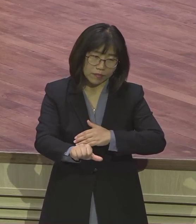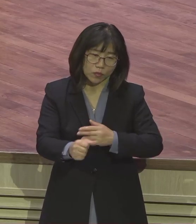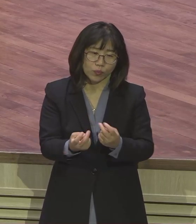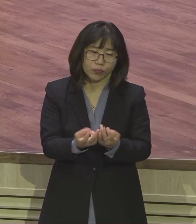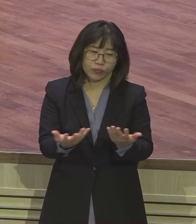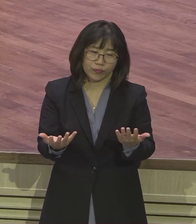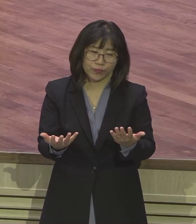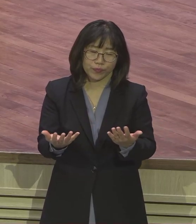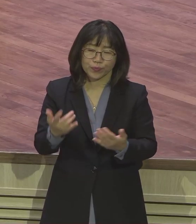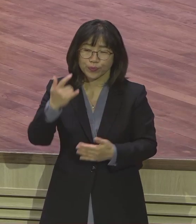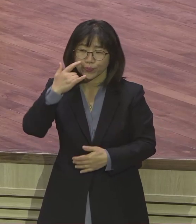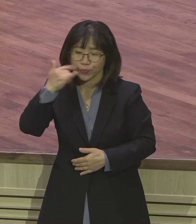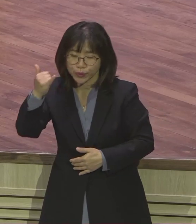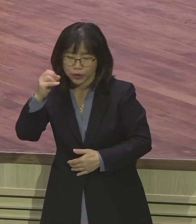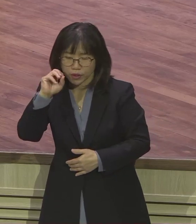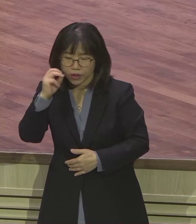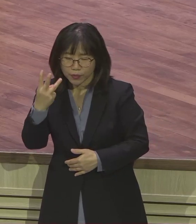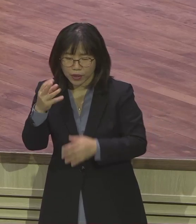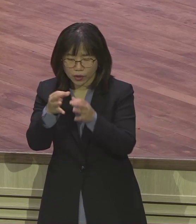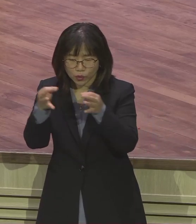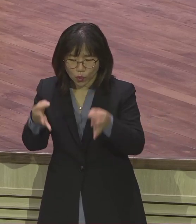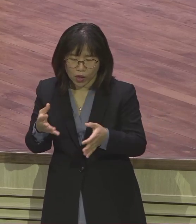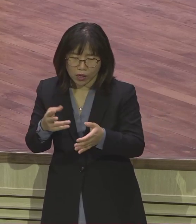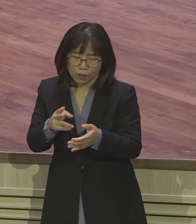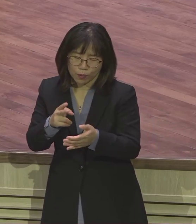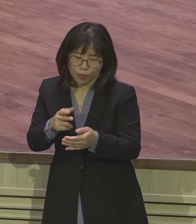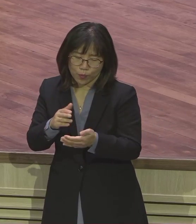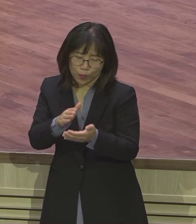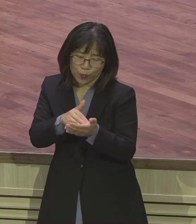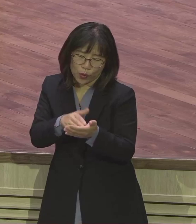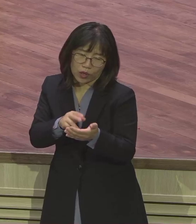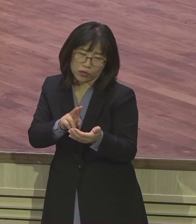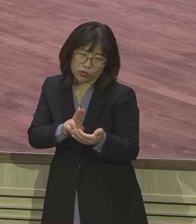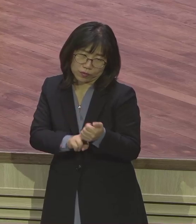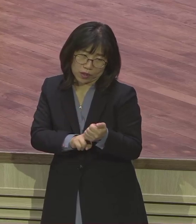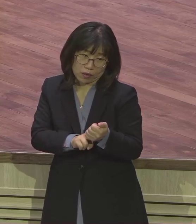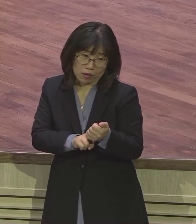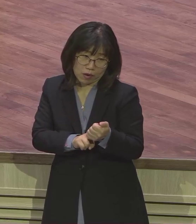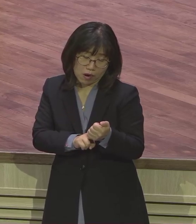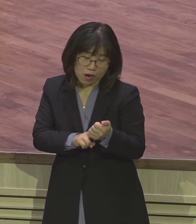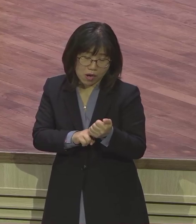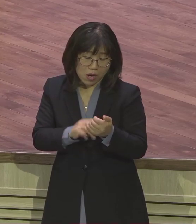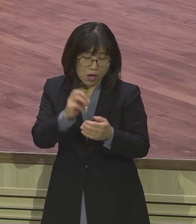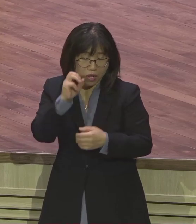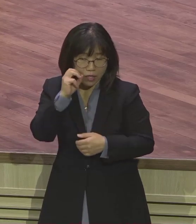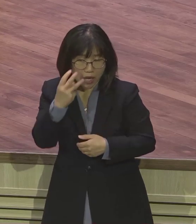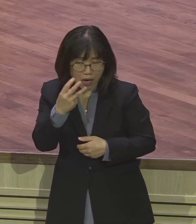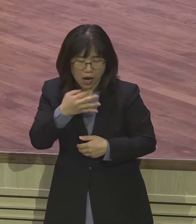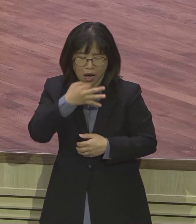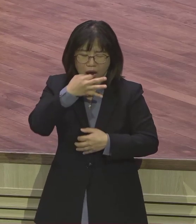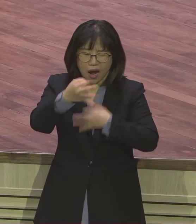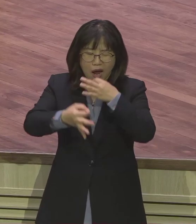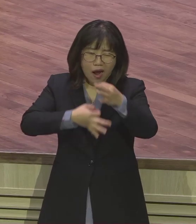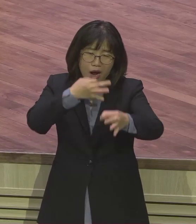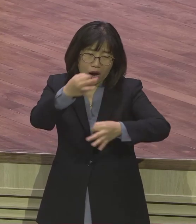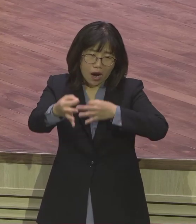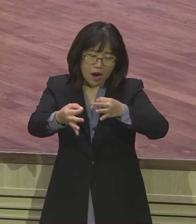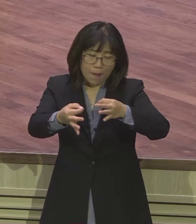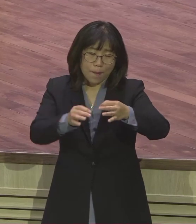모세부모는 석 달 동안 숨겼습니다. 숨겨졌는데 이게 석 달 지났는데 애가 우는 소리가 커진단 말이에요. 손이 거의 바퀴 소리 들리잖아요.